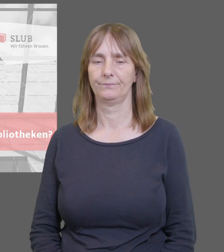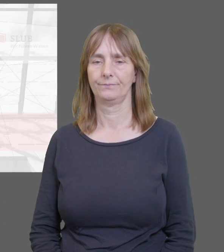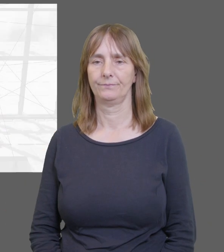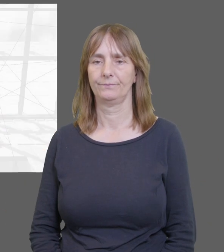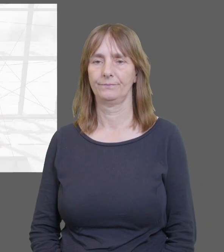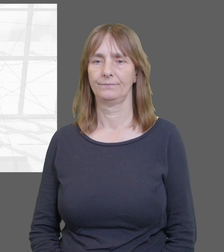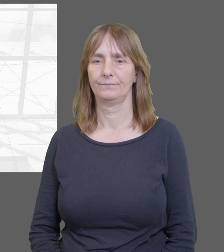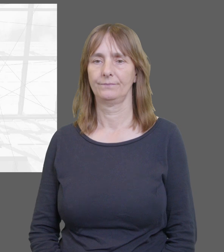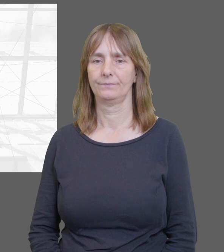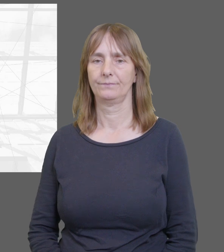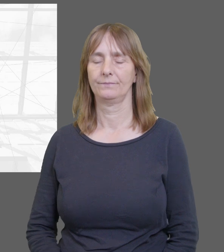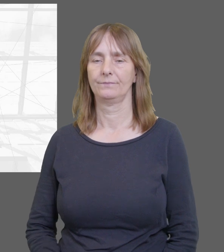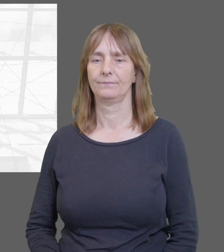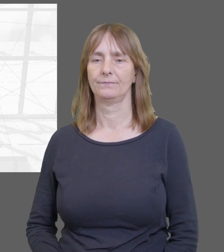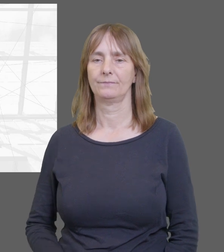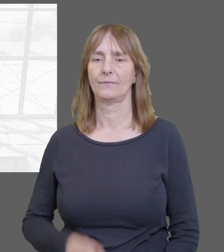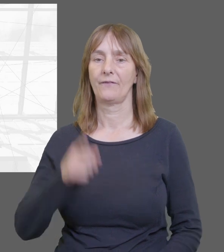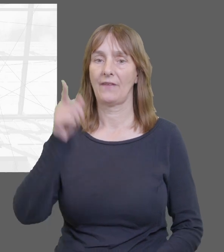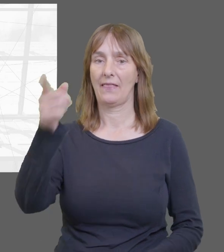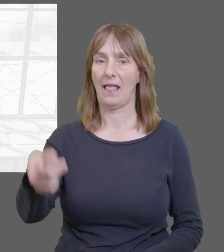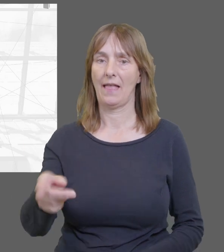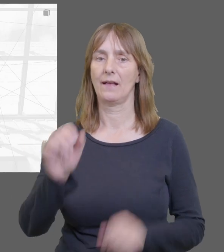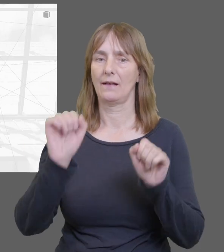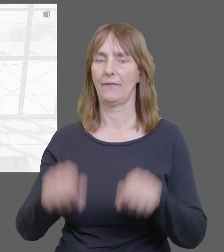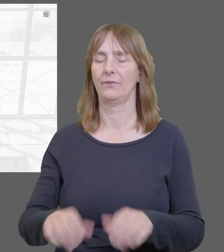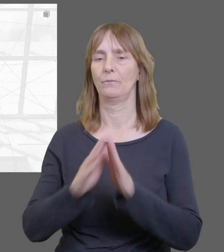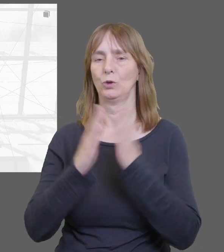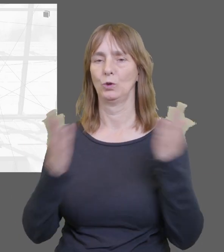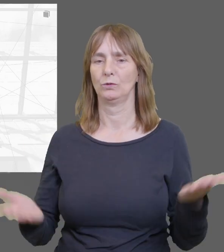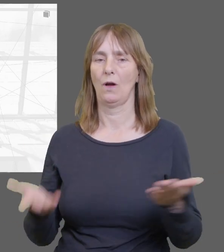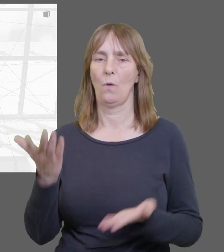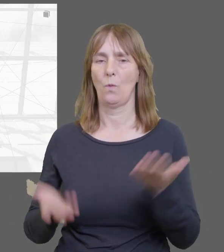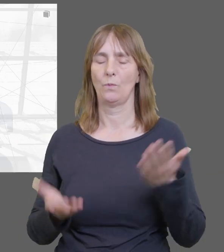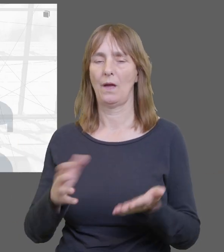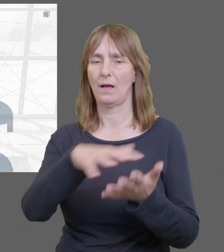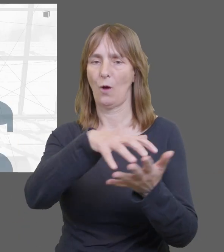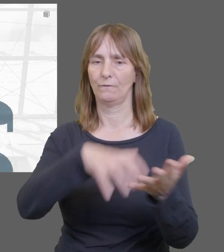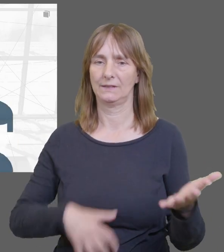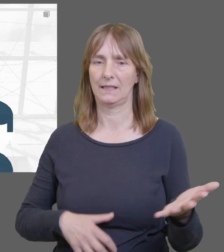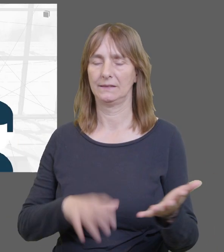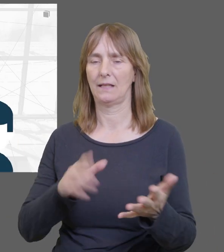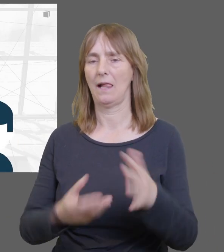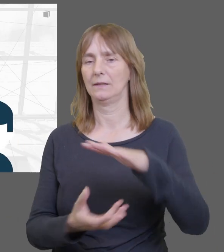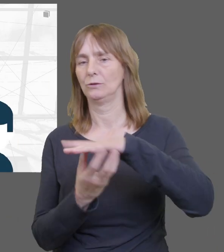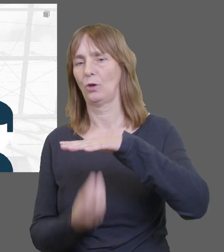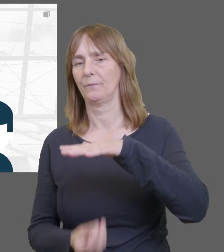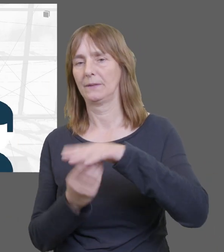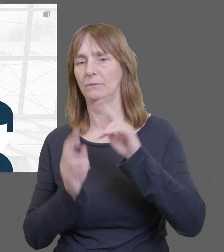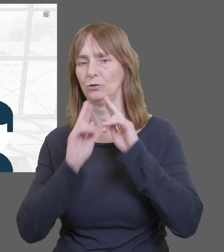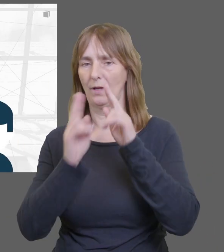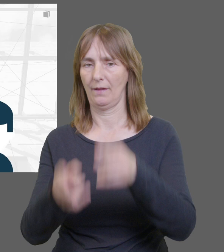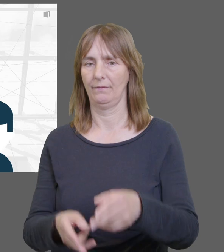Herzlich Willkommen zum Slupcast die Fernleihe. Wie bestelle ich Bücher aus anderen Bibliotheken?